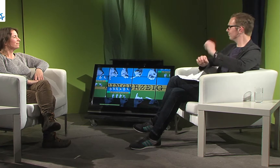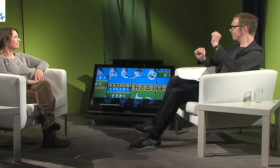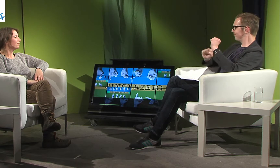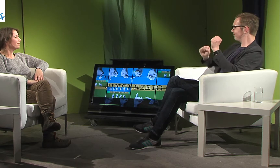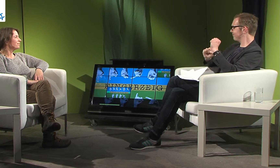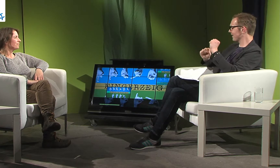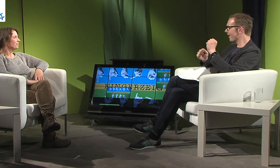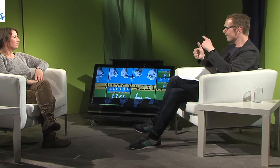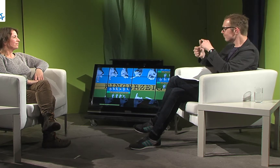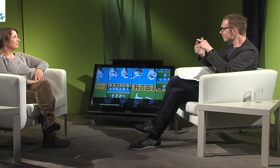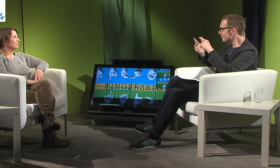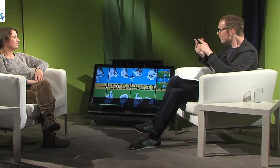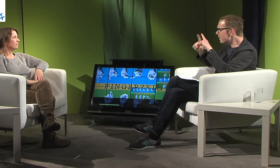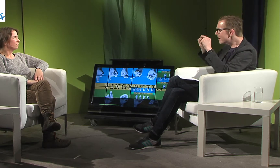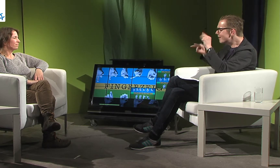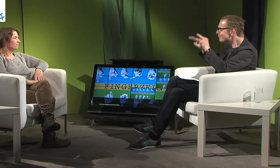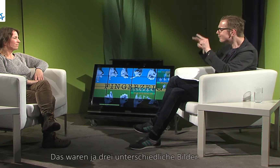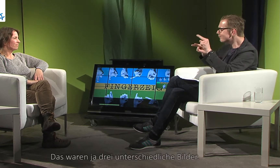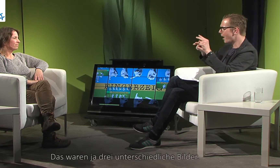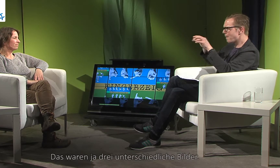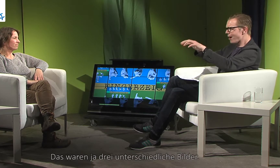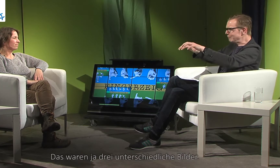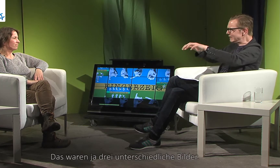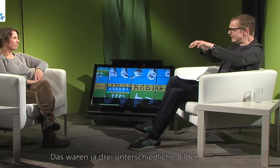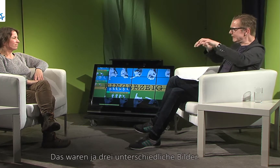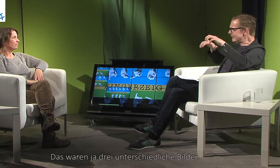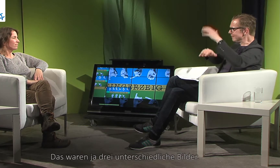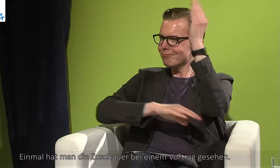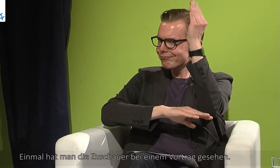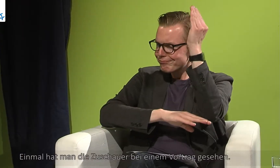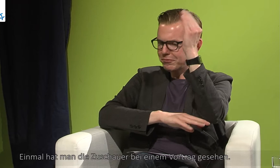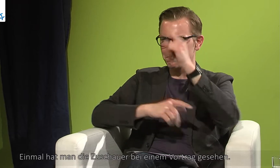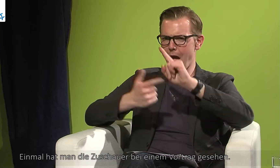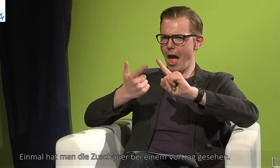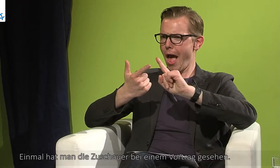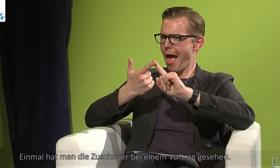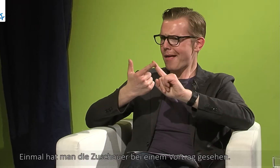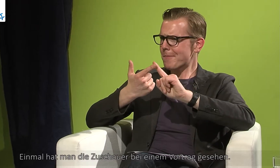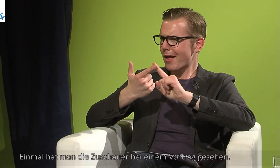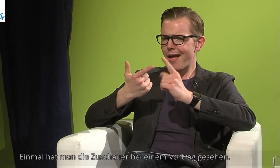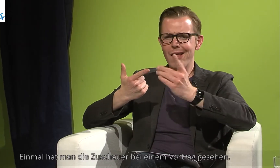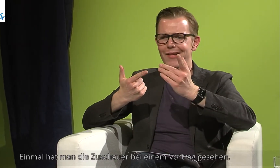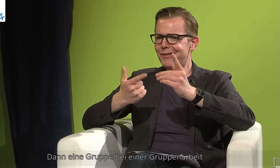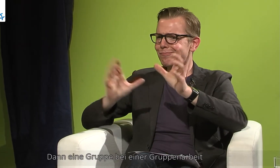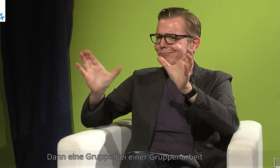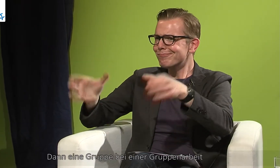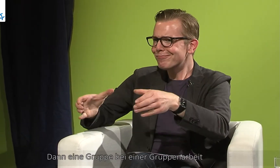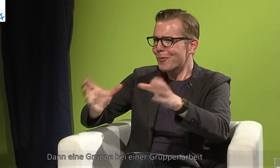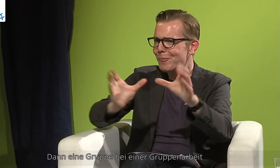Ja, das waren ja drei unterschiedliche Bilder. Einmal hat man die Zuschauer bei einem Vortrag gesehen, dann eine